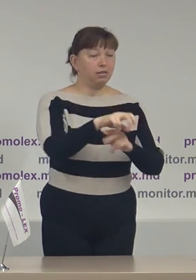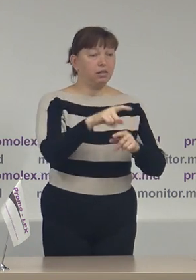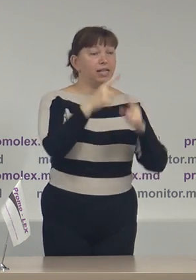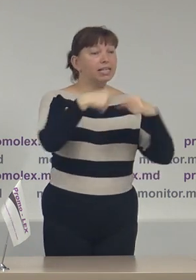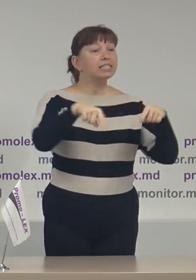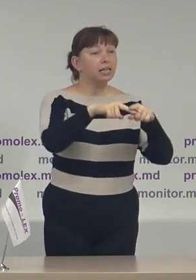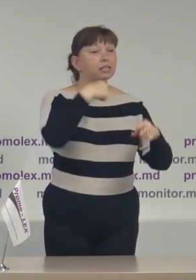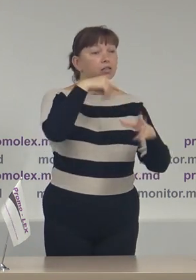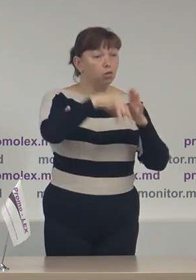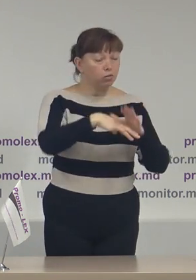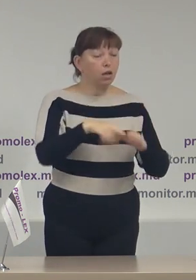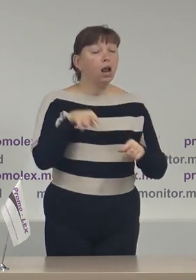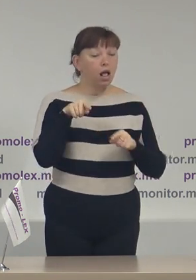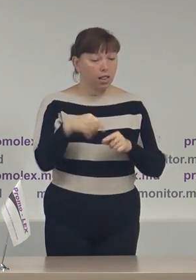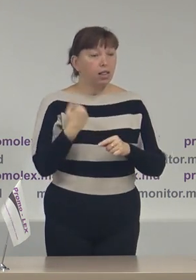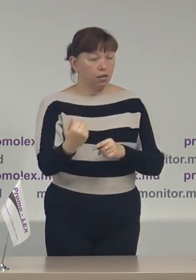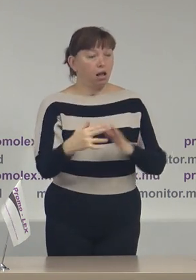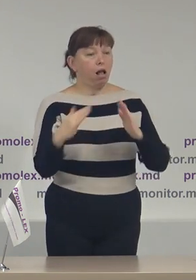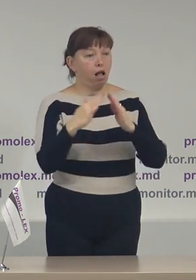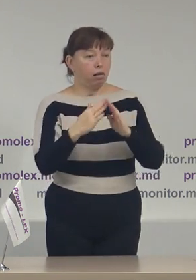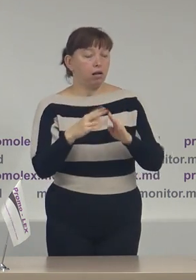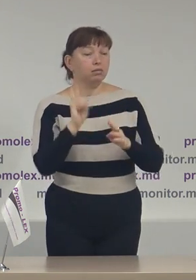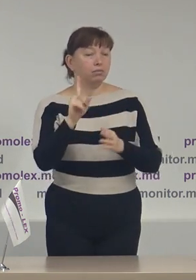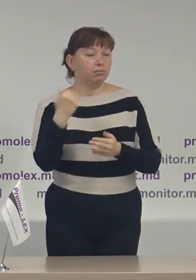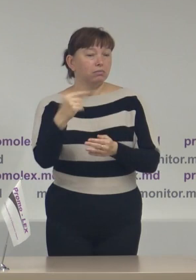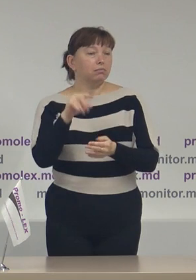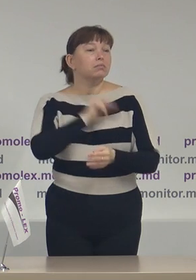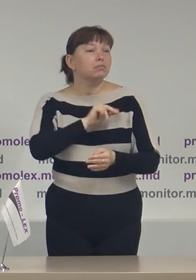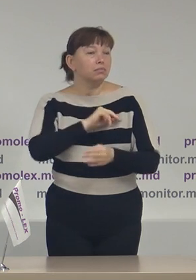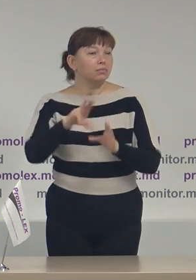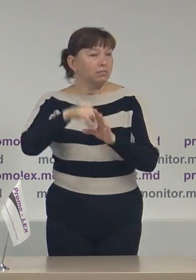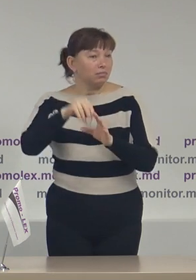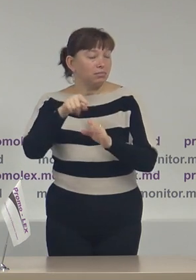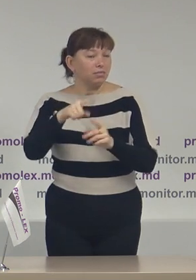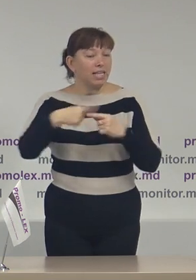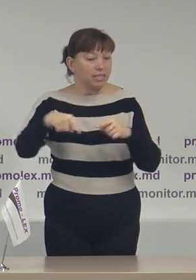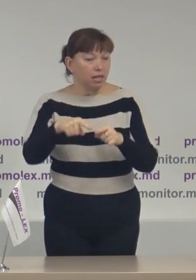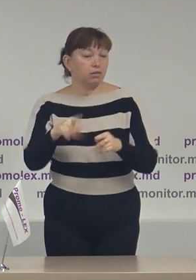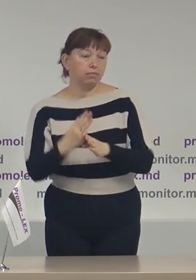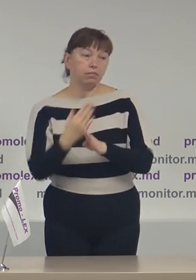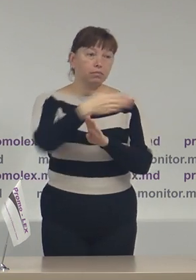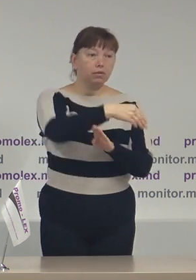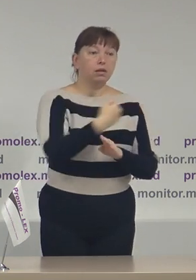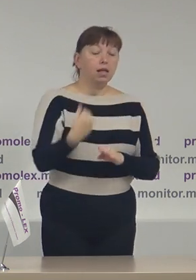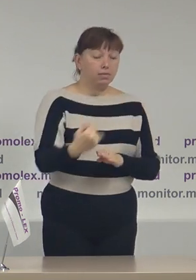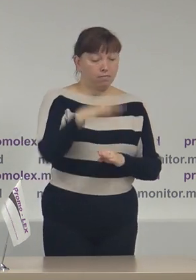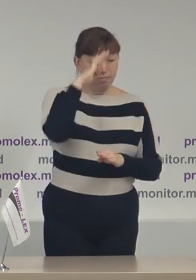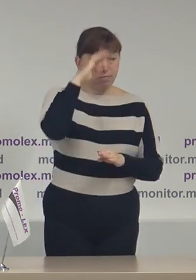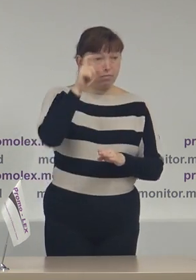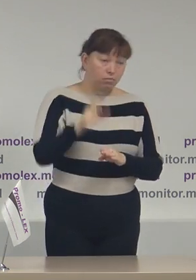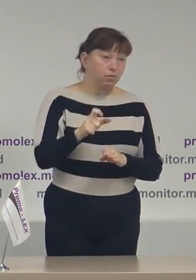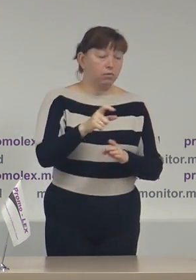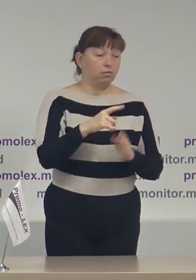dar la ei se va deplasa echipa de funcționare electoral și ei își vor putea exercita dreptul de vot la domiciliu.